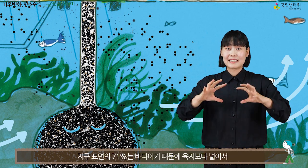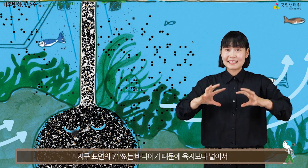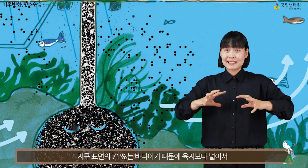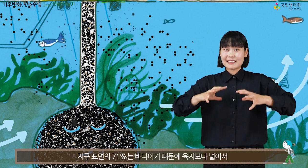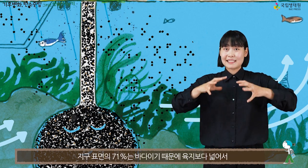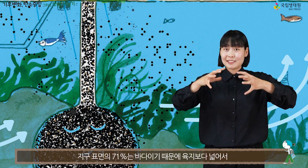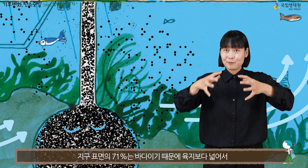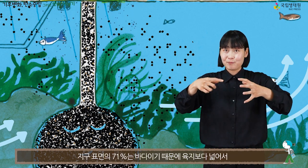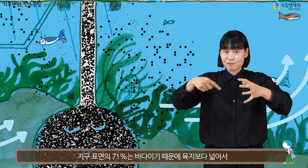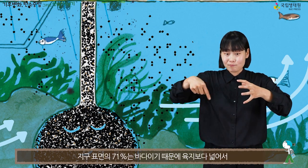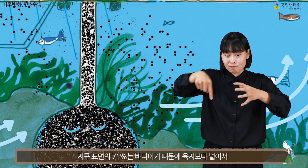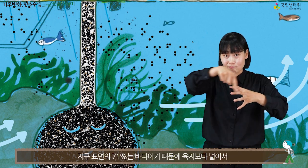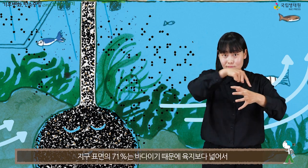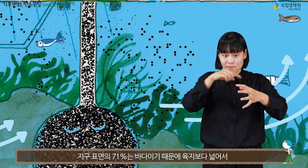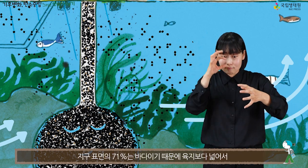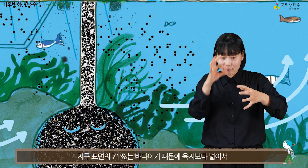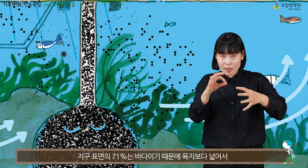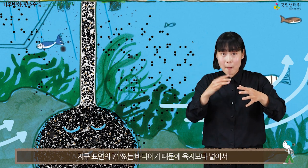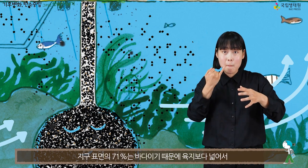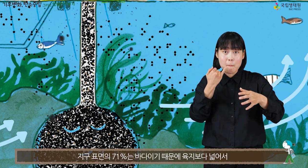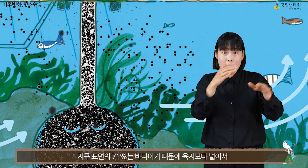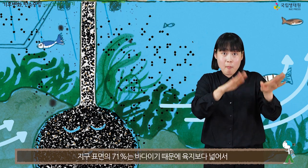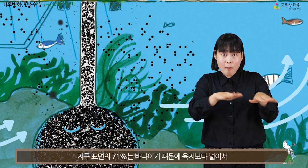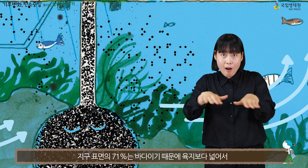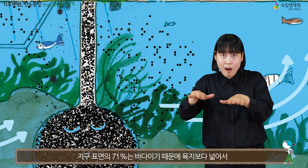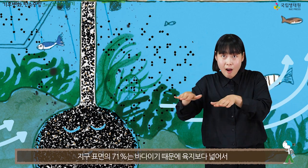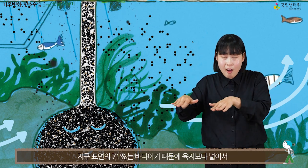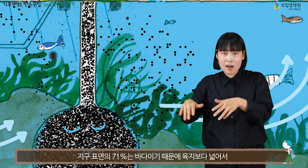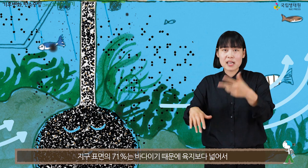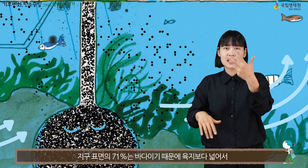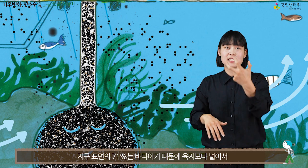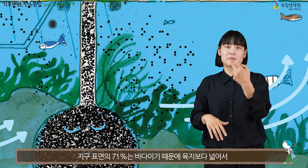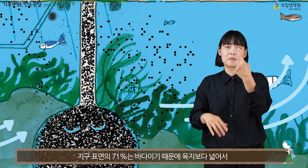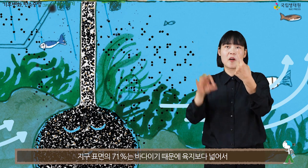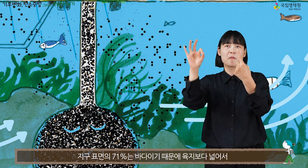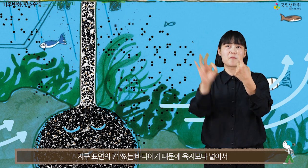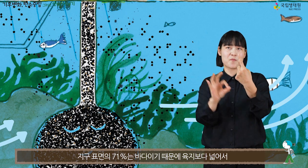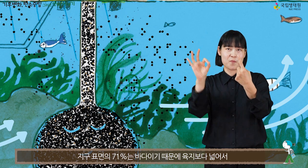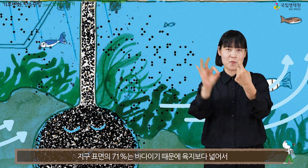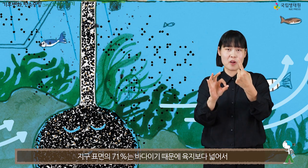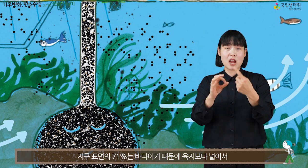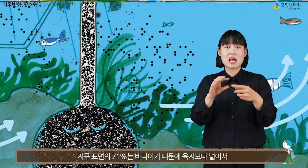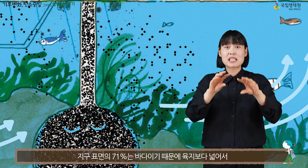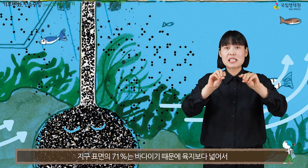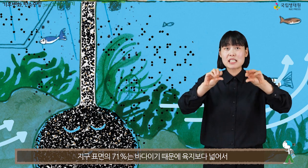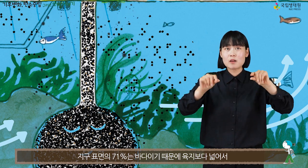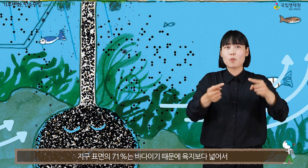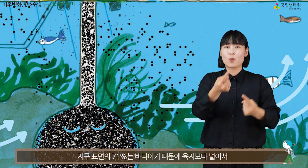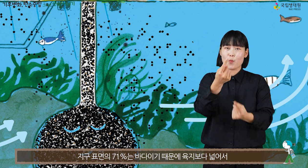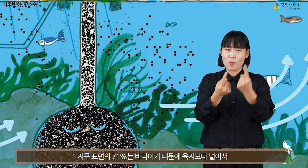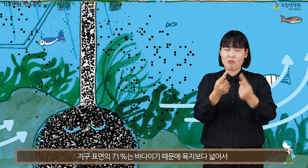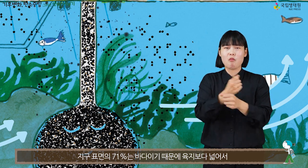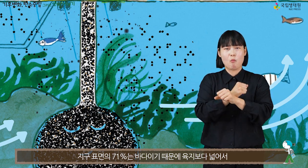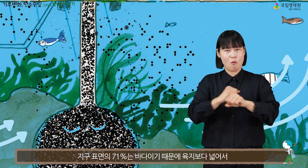지구 표면에 71%는 바다이기 때문에 육지보다 넓어서